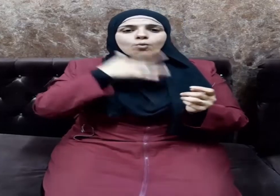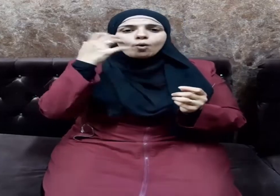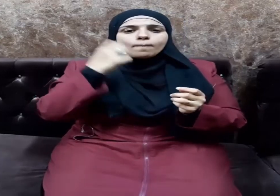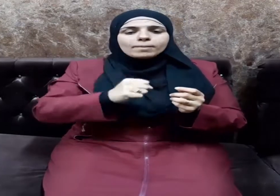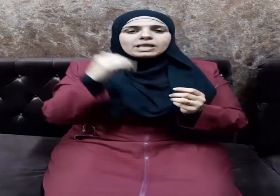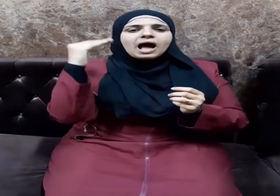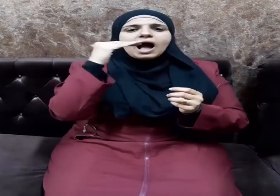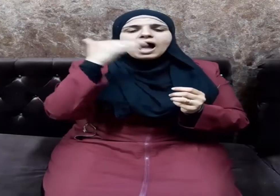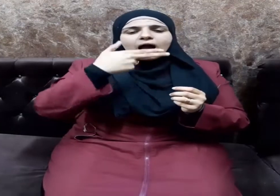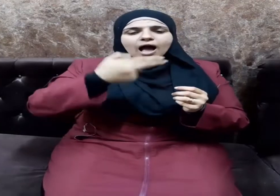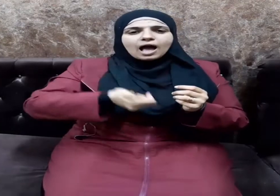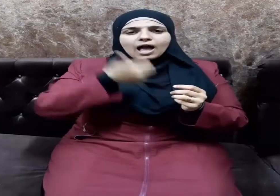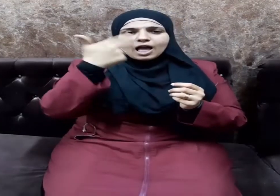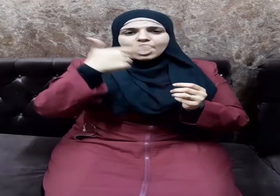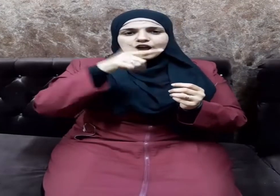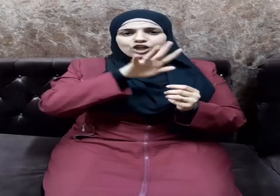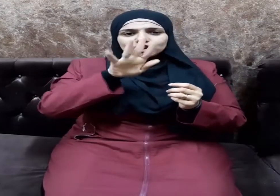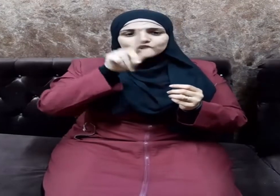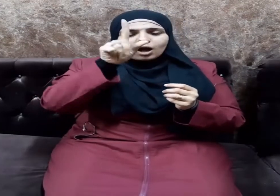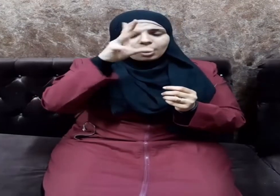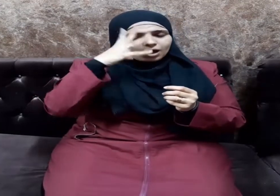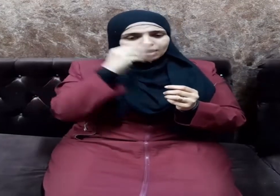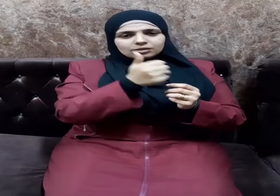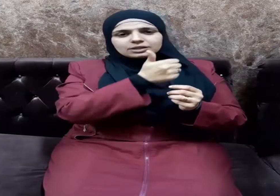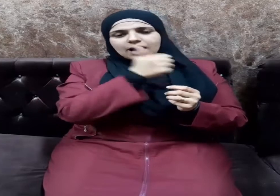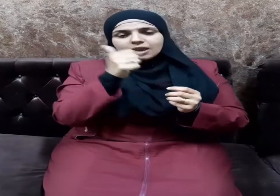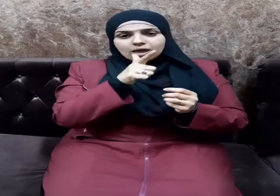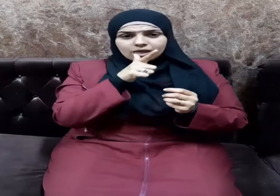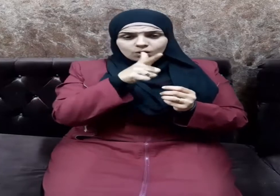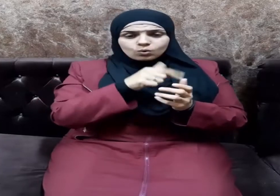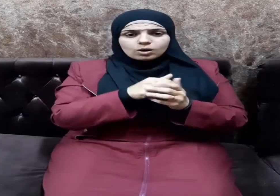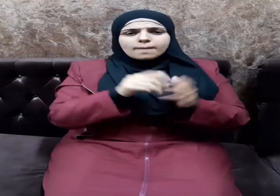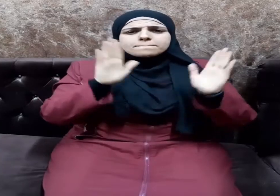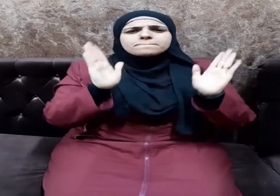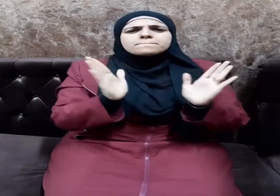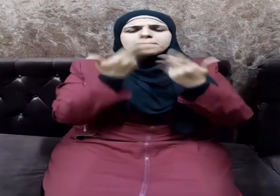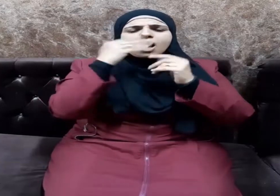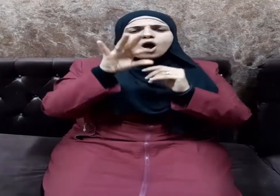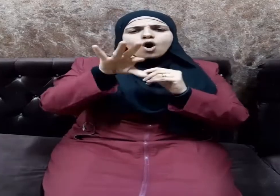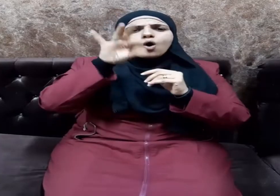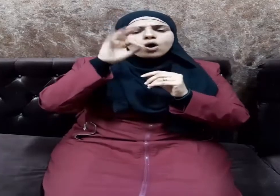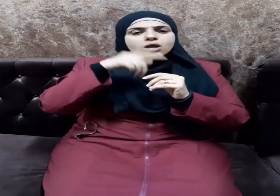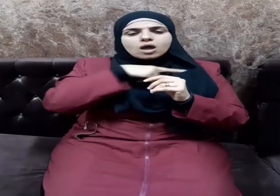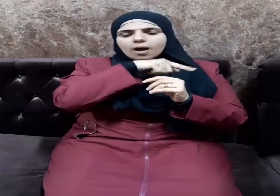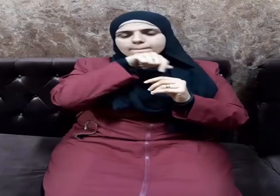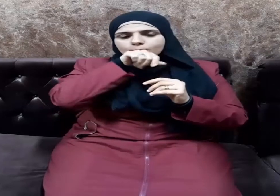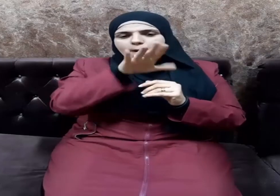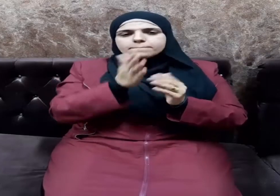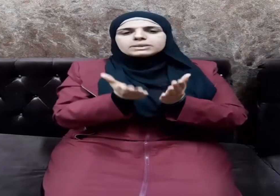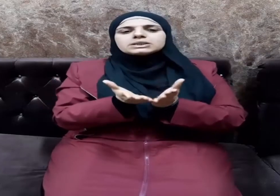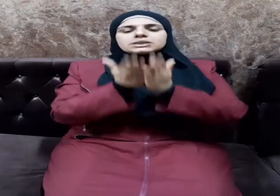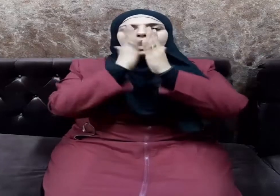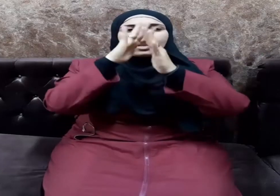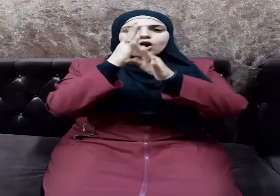عائشة رضي الله عنها ما خير رسول الله صلى الله عليه